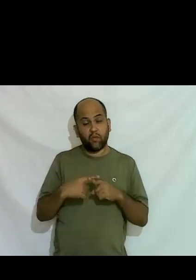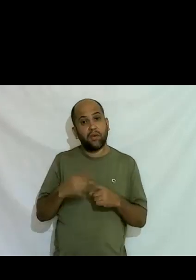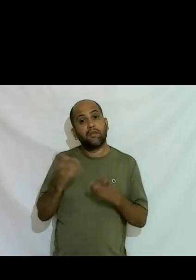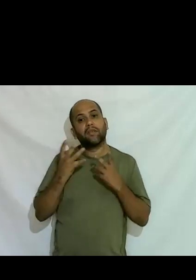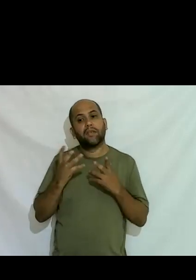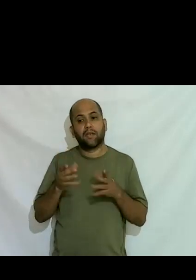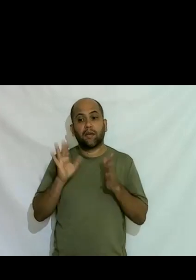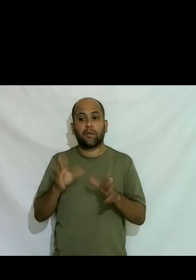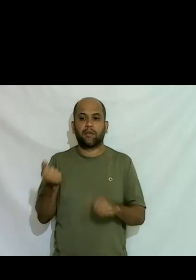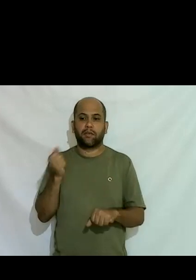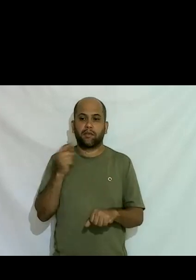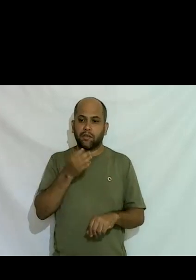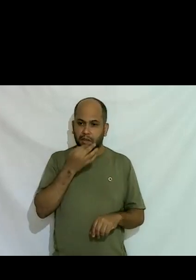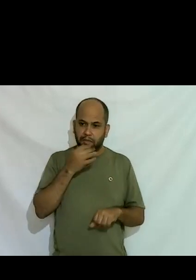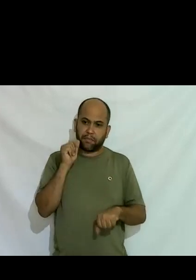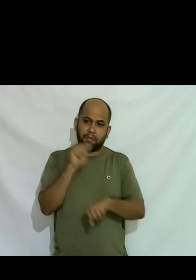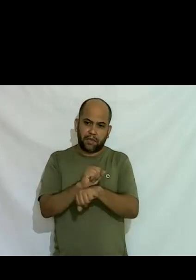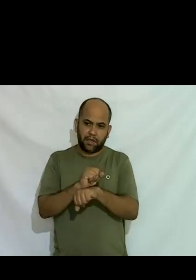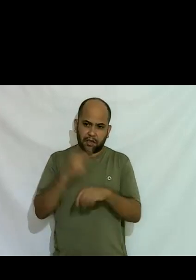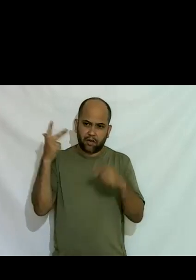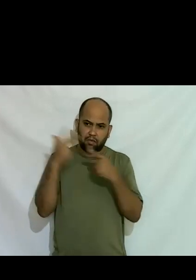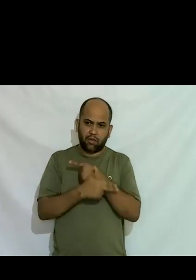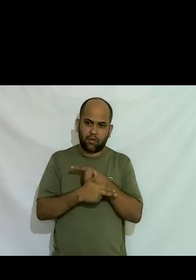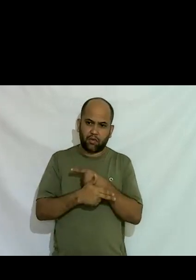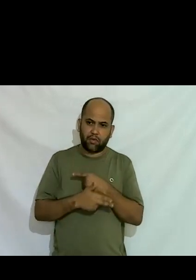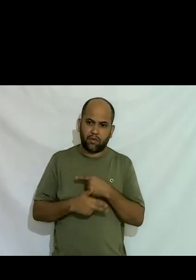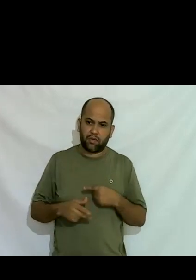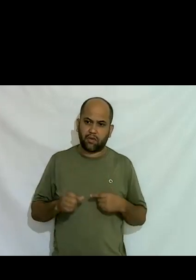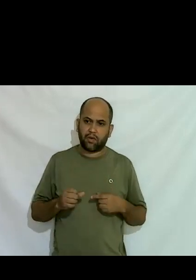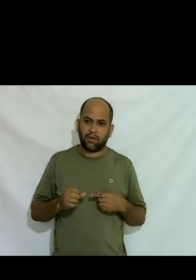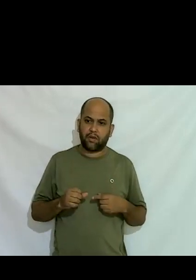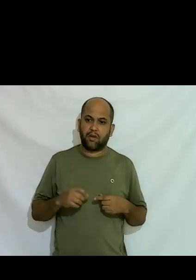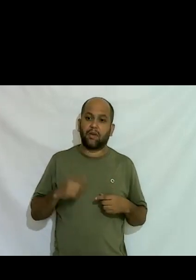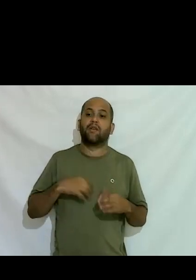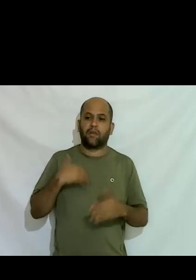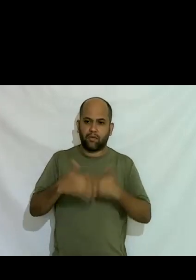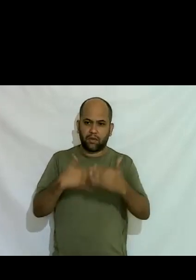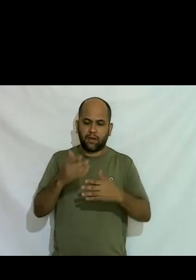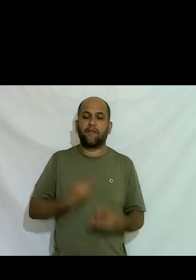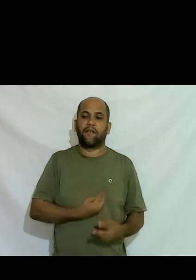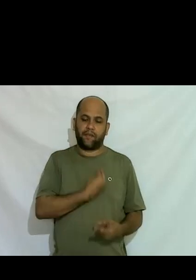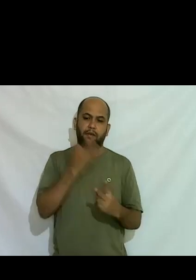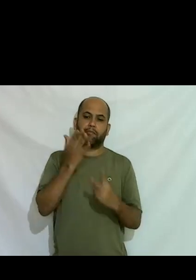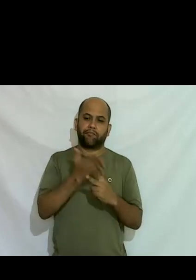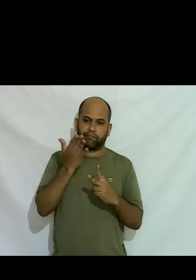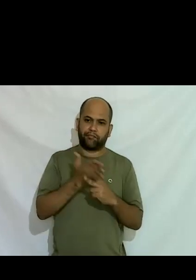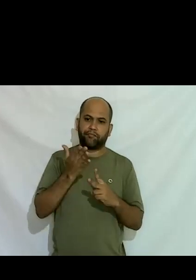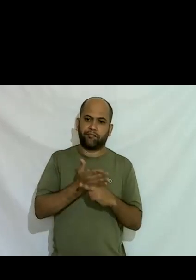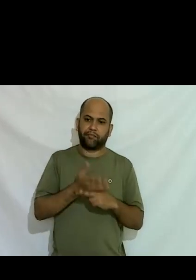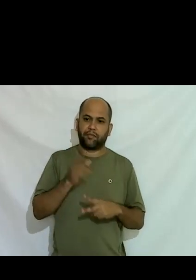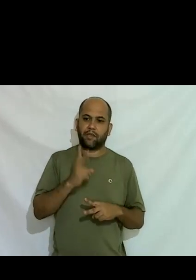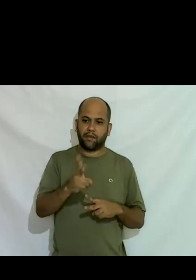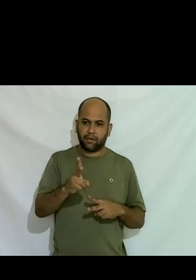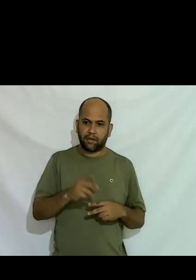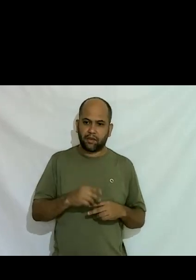mas parei várias vezes na minha vida eu voltei a hormonizar continuei levando uma vida dupla continuei me montando né no meu destino